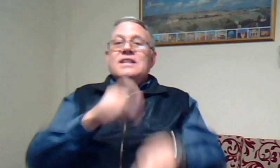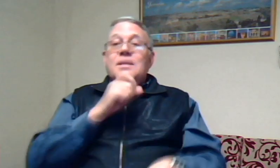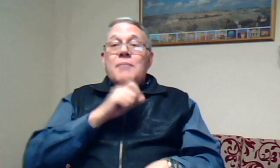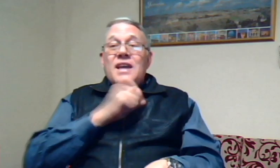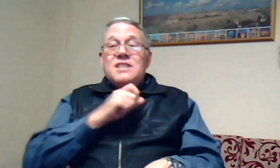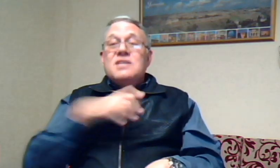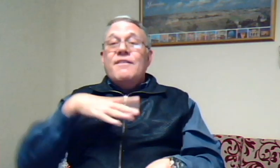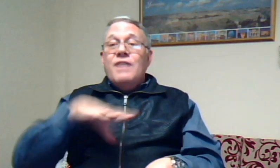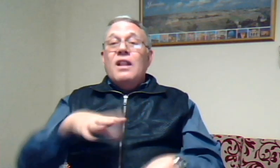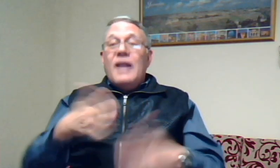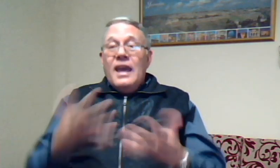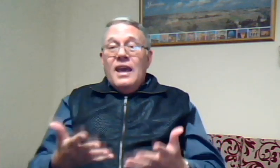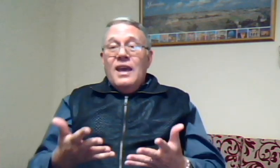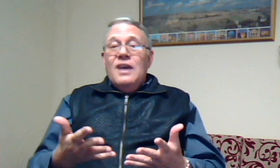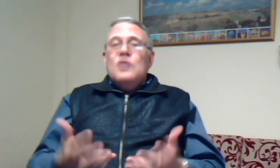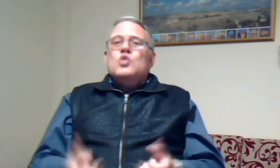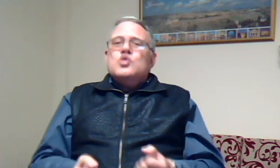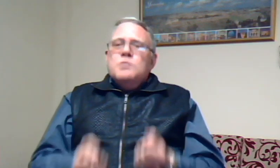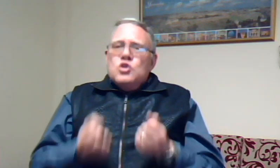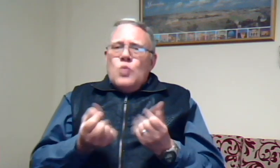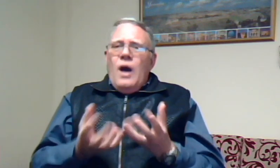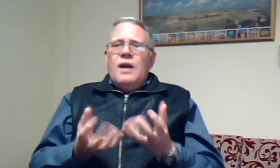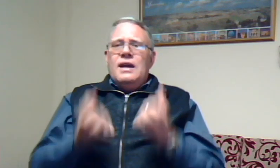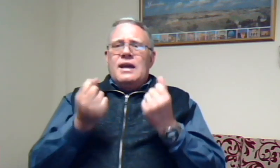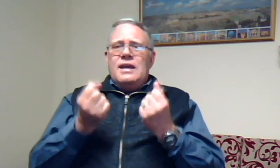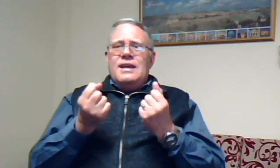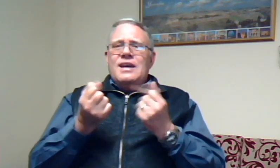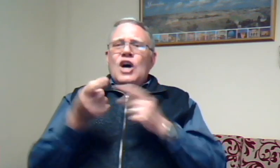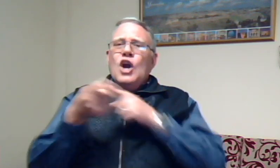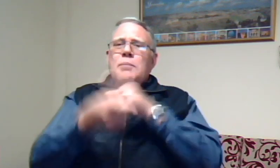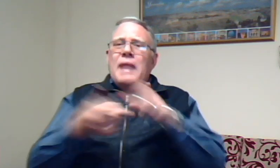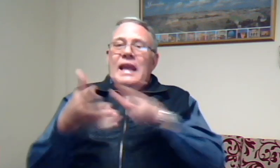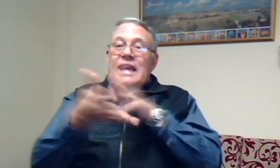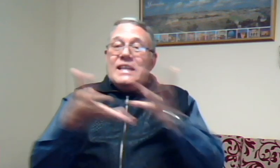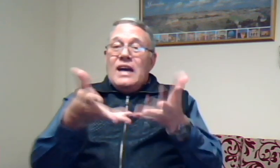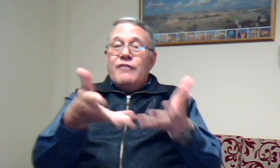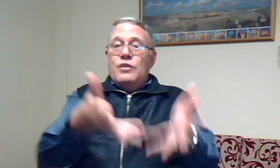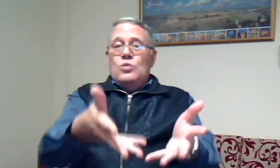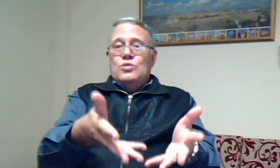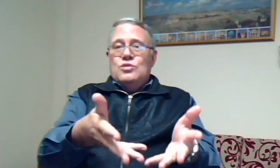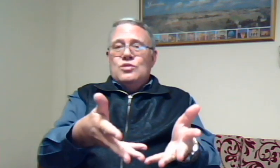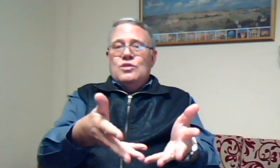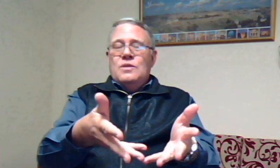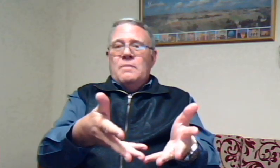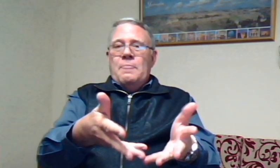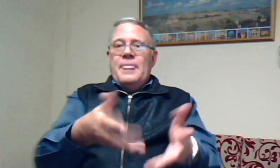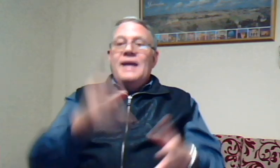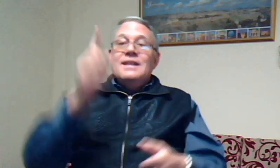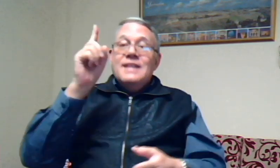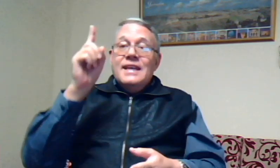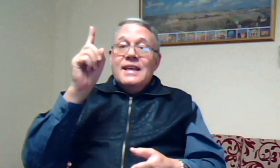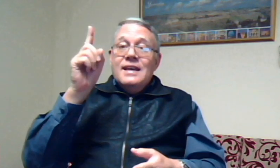mense wil hee Ons moet zwaar kry Hulle beledig vir ons Die Heere